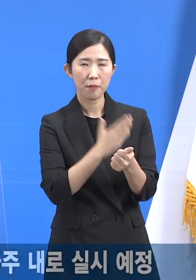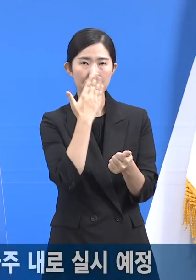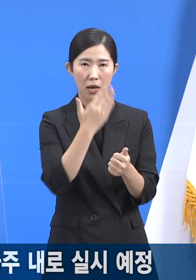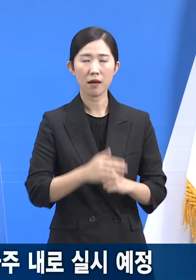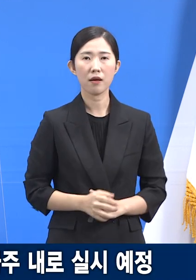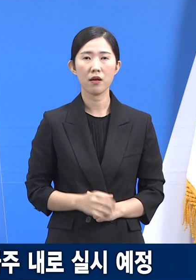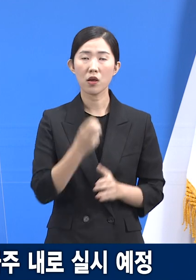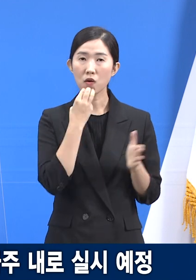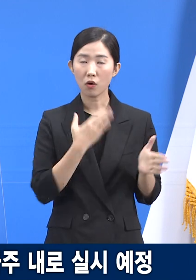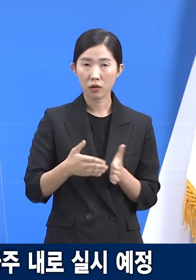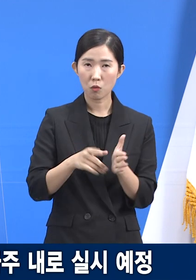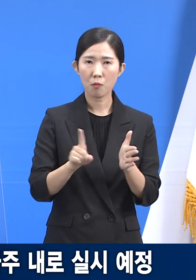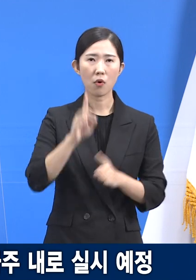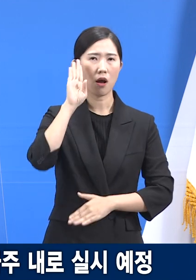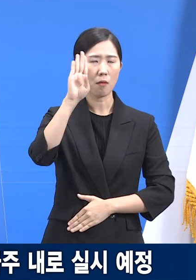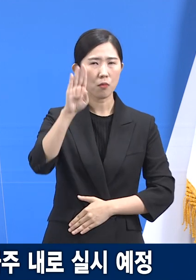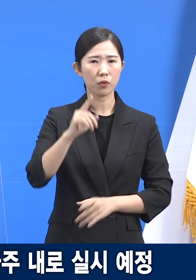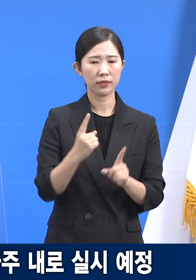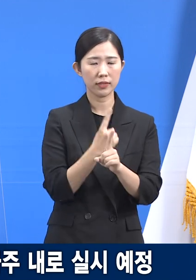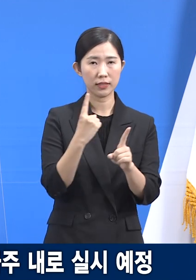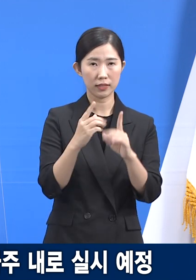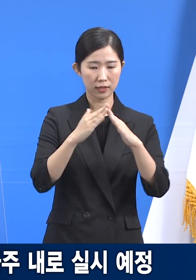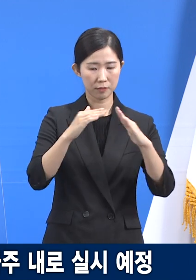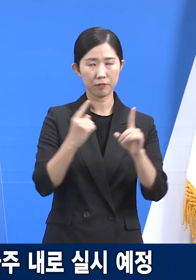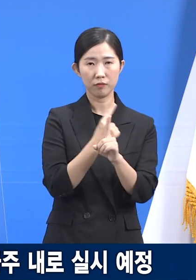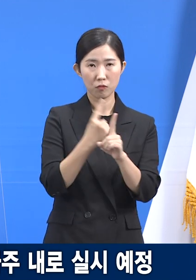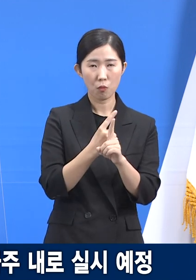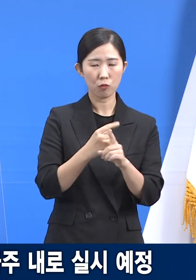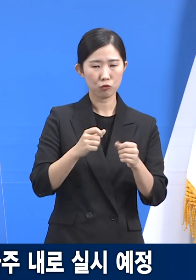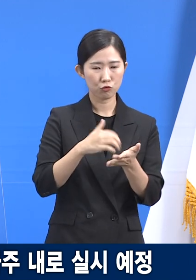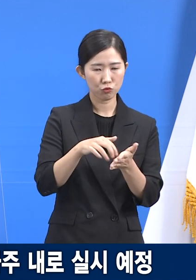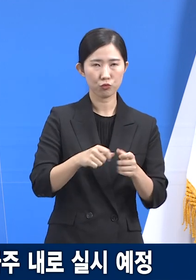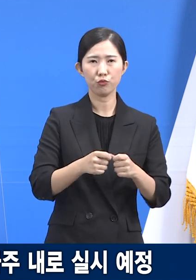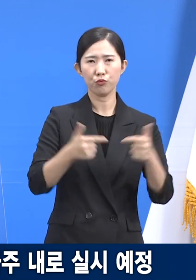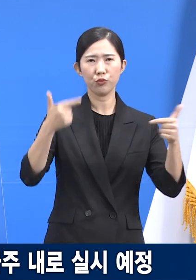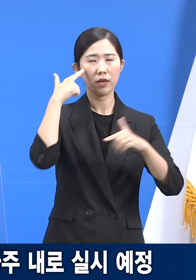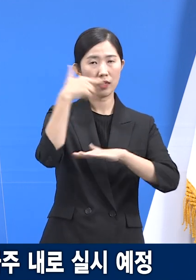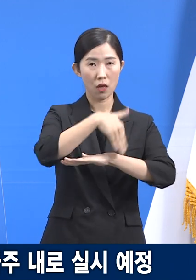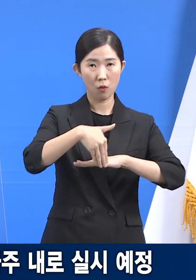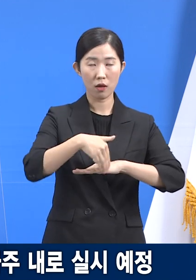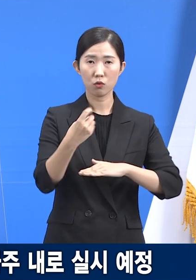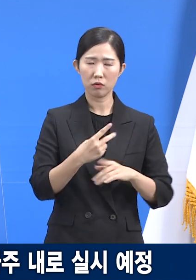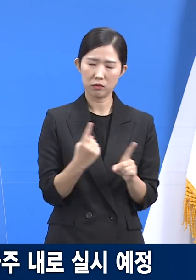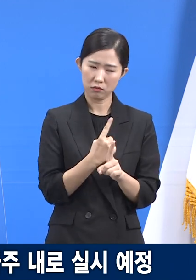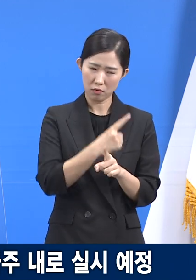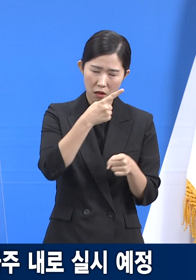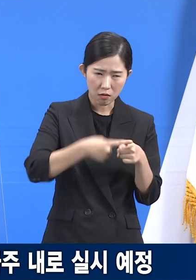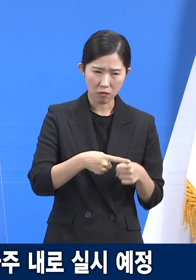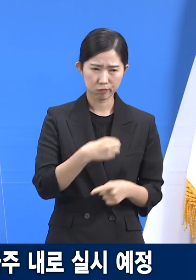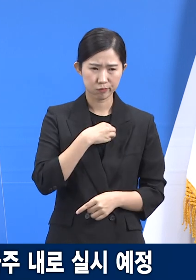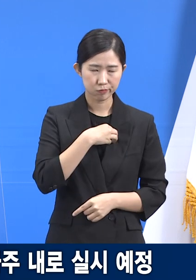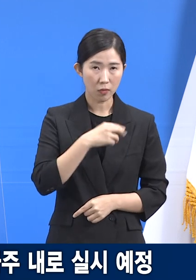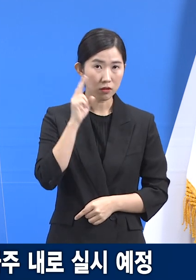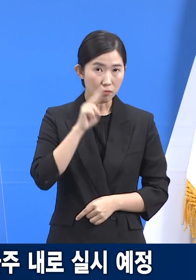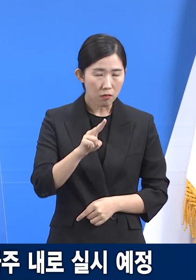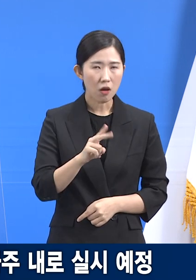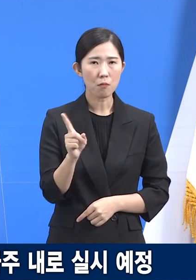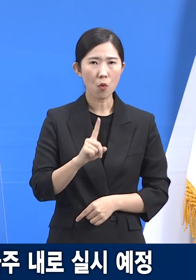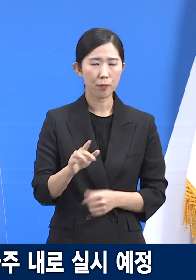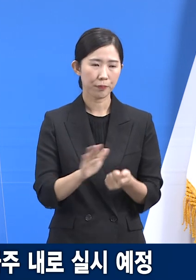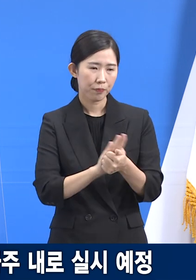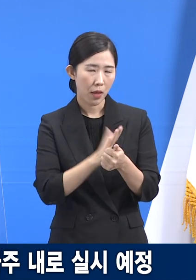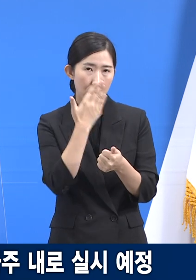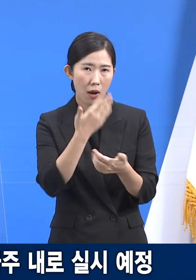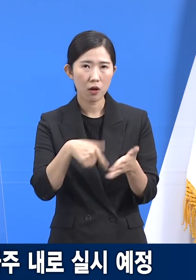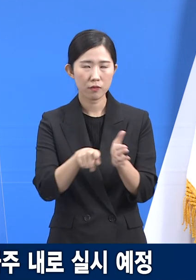경기도는 앞으로 점차 재택치료 비중을 늘려나갈 계획이며 재택치료 중 위급사항 발생 시 신속히 대처할 수 있도록